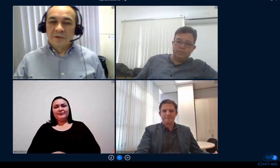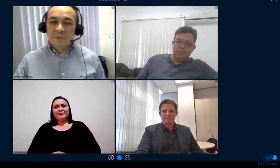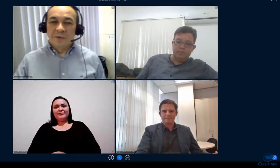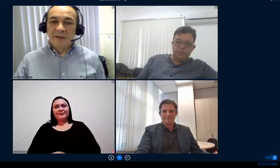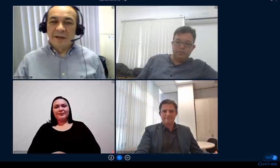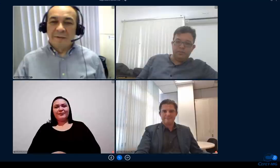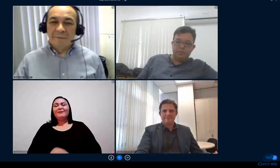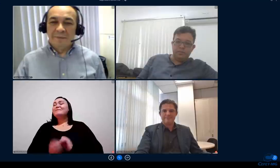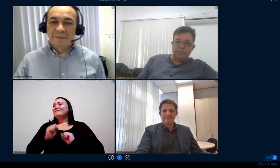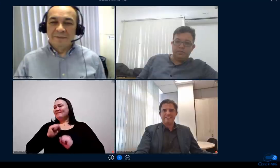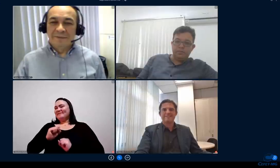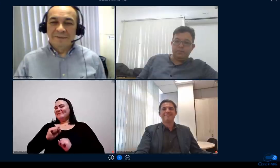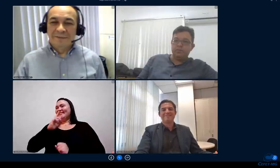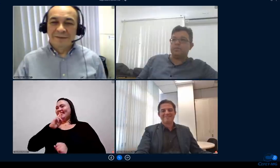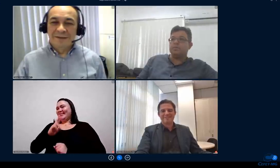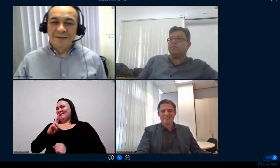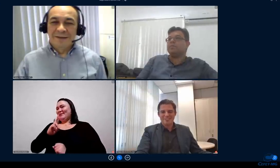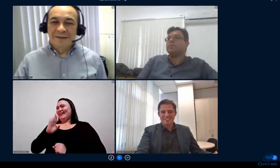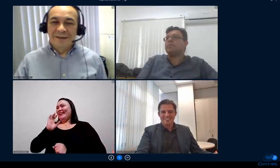Posso responder rápido